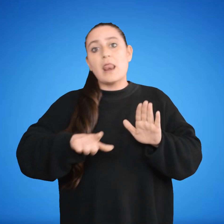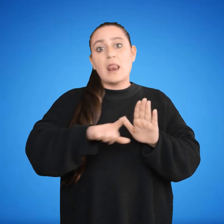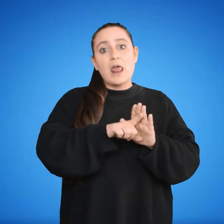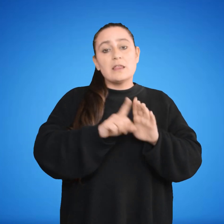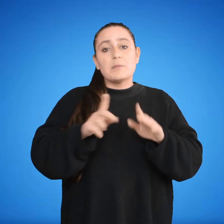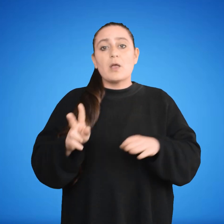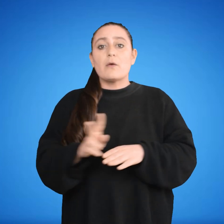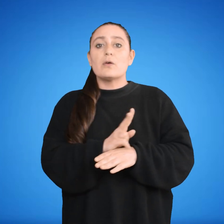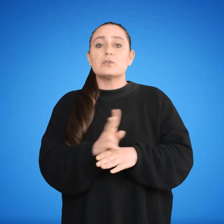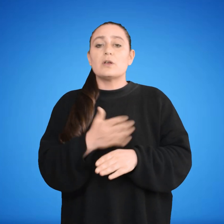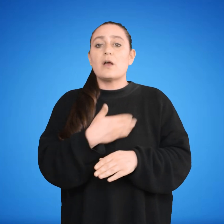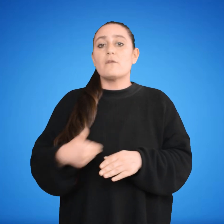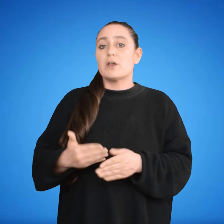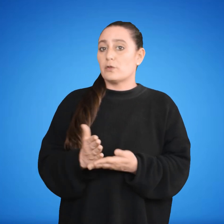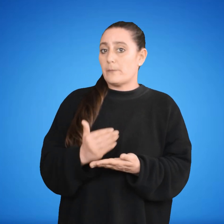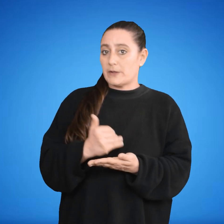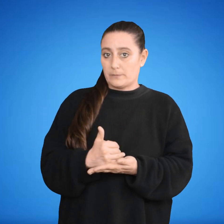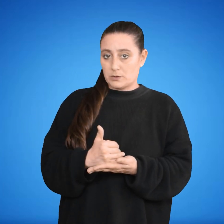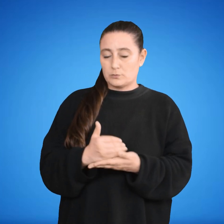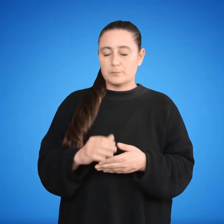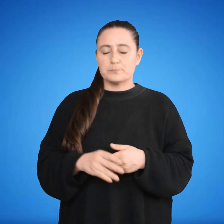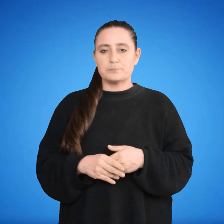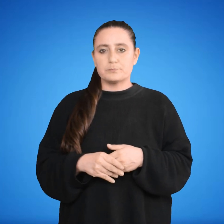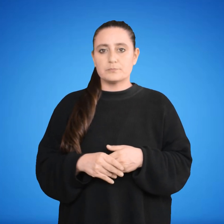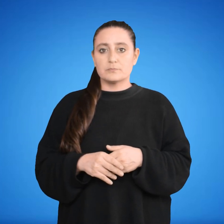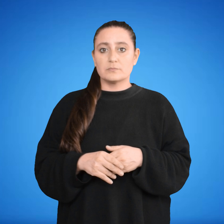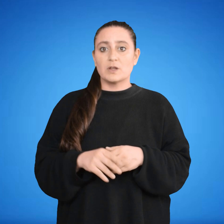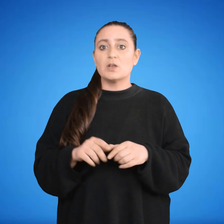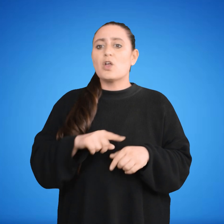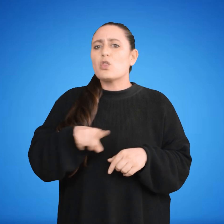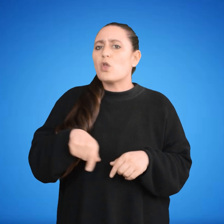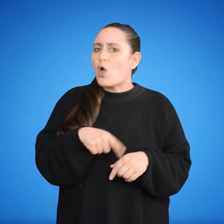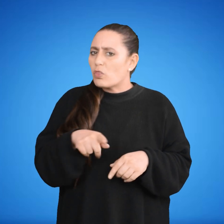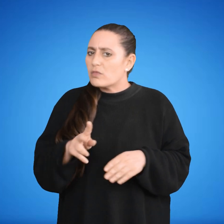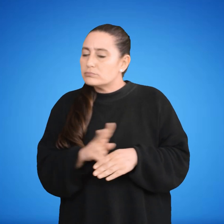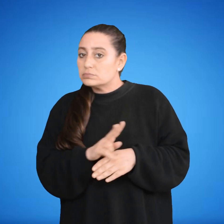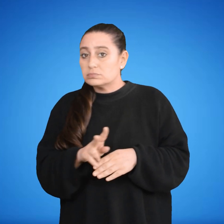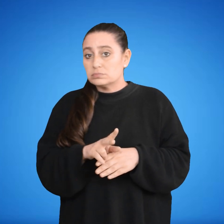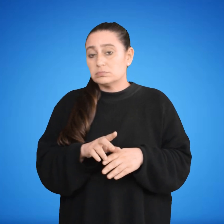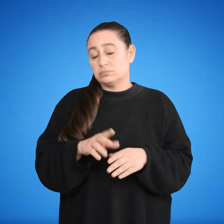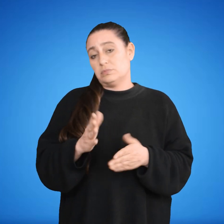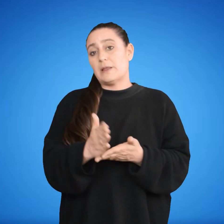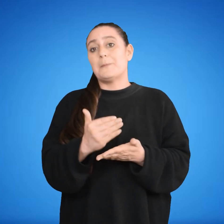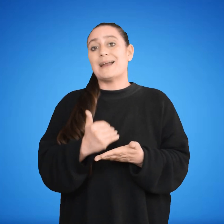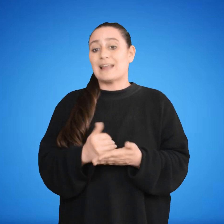de contralor en el Gobierno Departamental. Su jurisdicción se extenderá a todo el territorio del